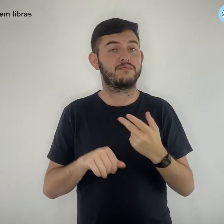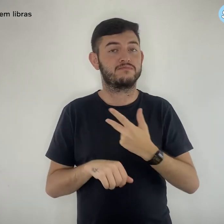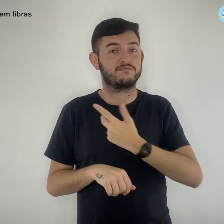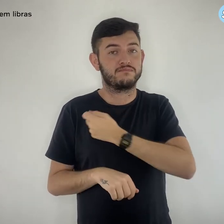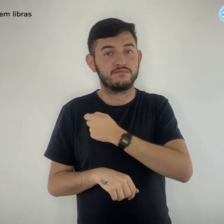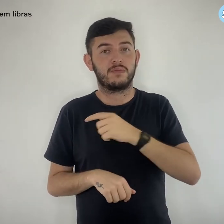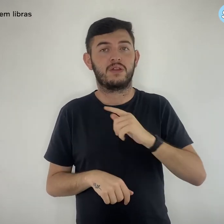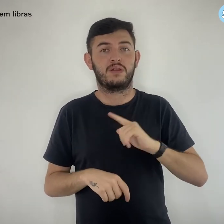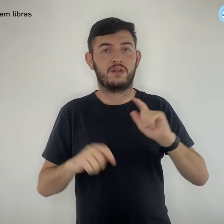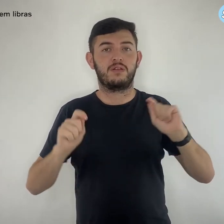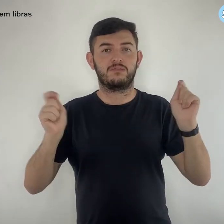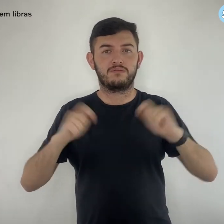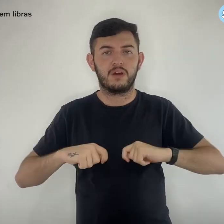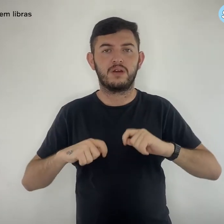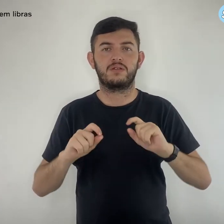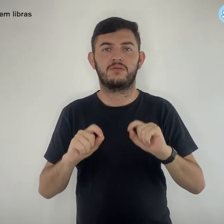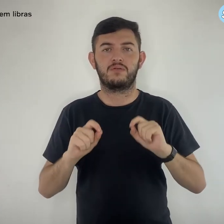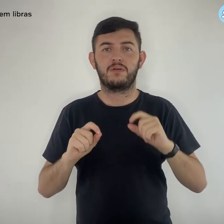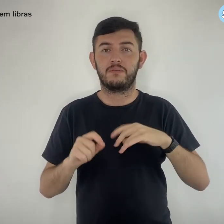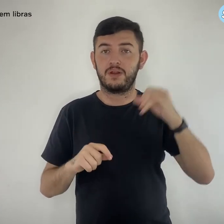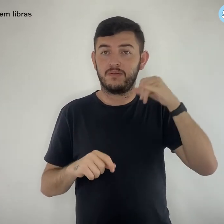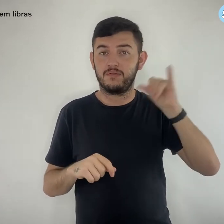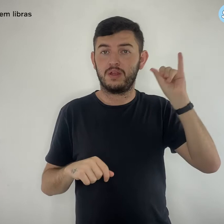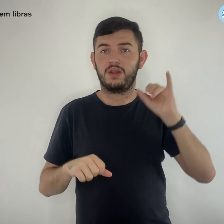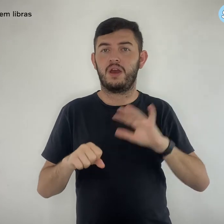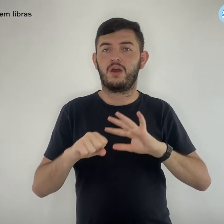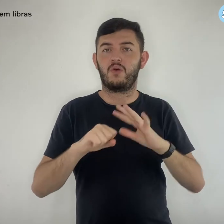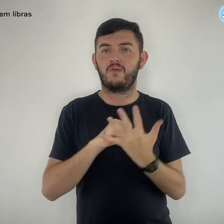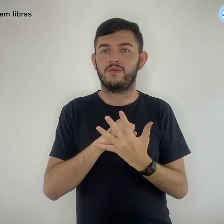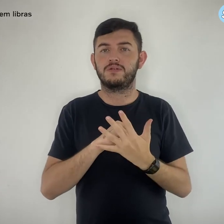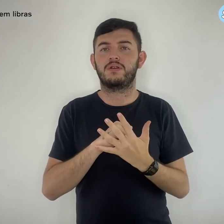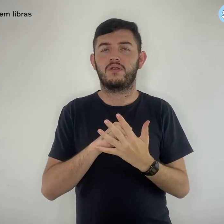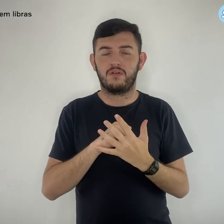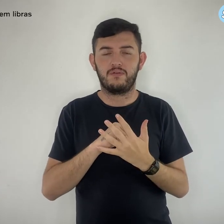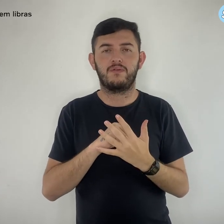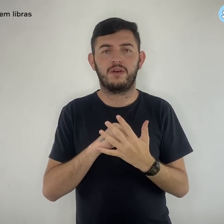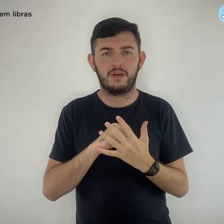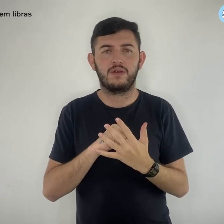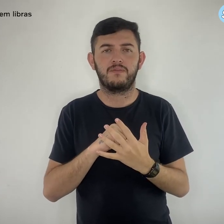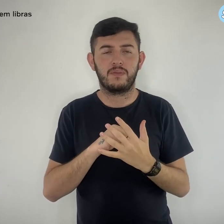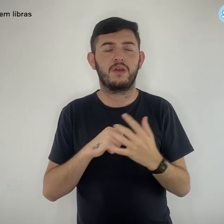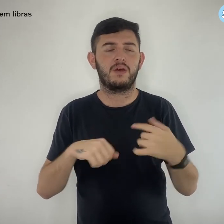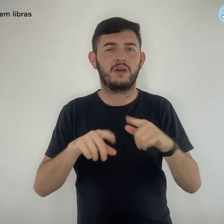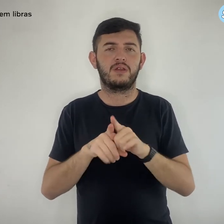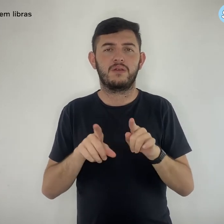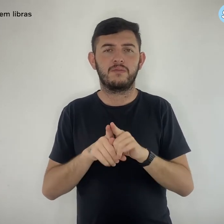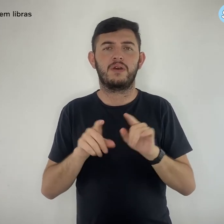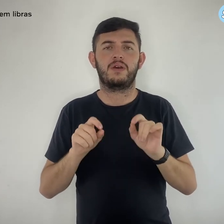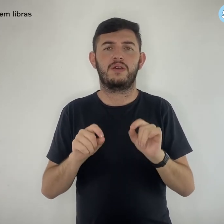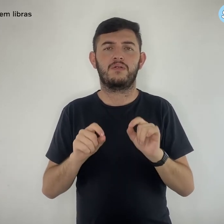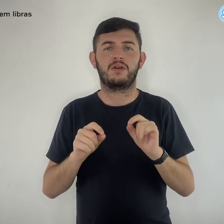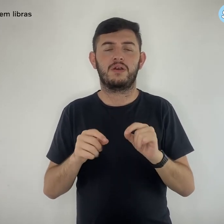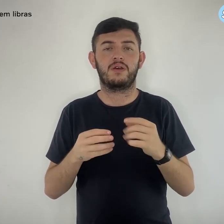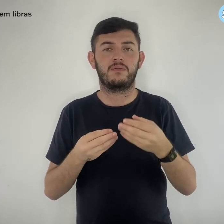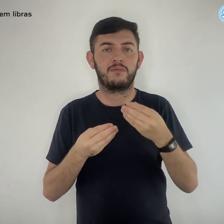potencial de prevenir a Covid-19 longa e de impactar na